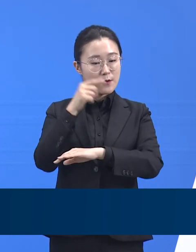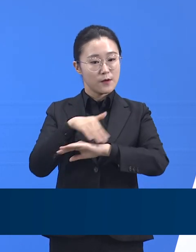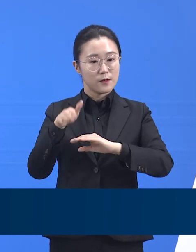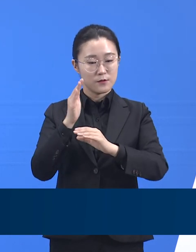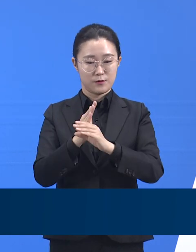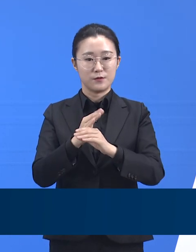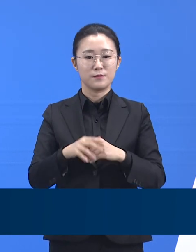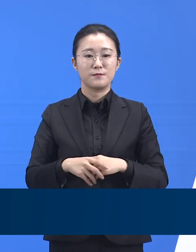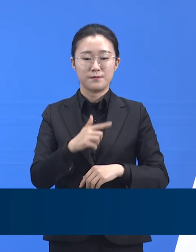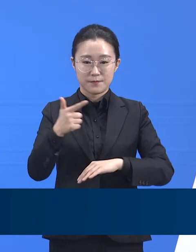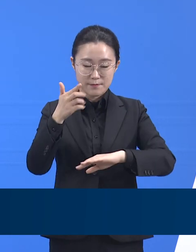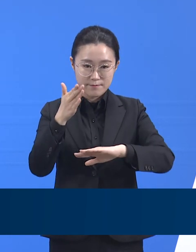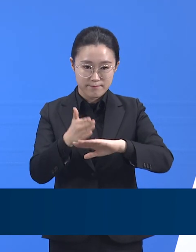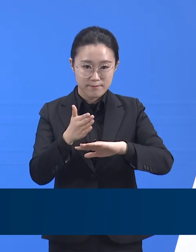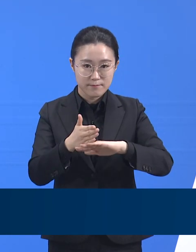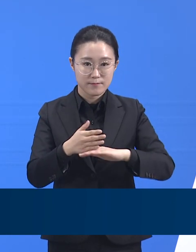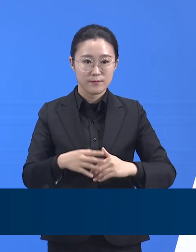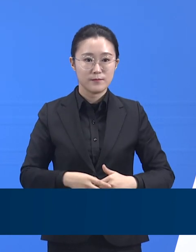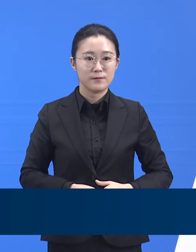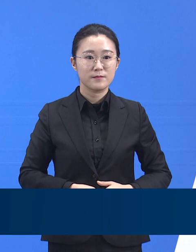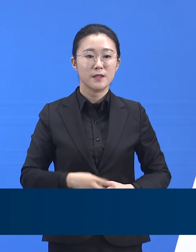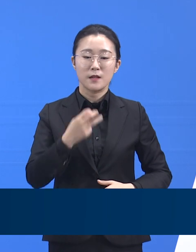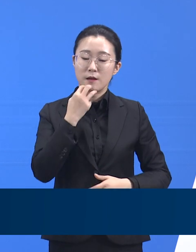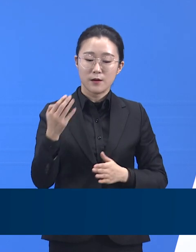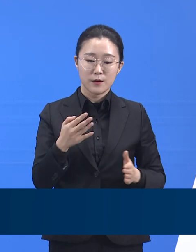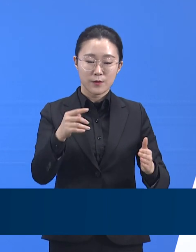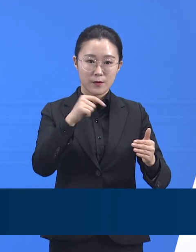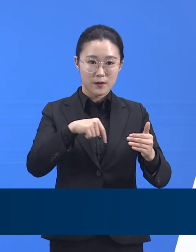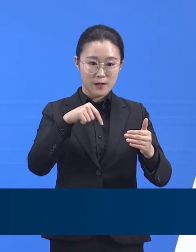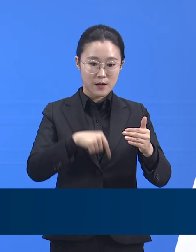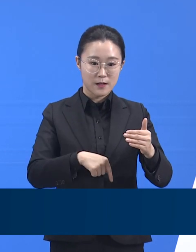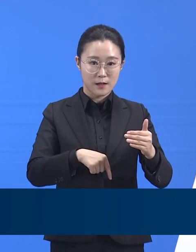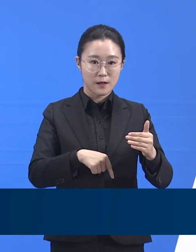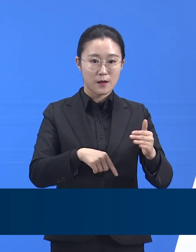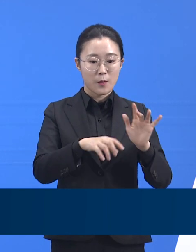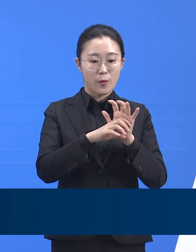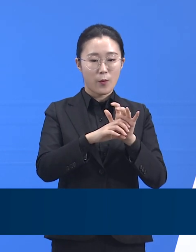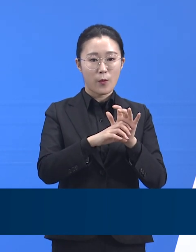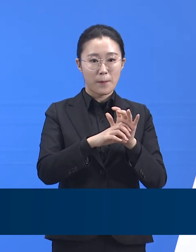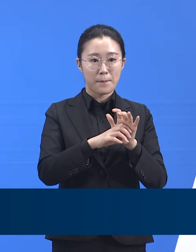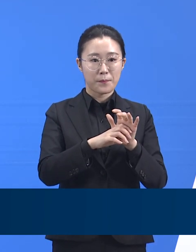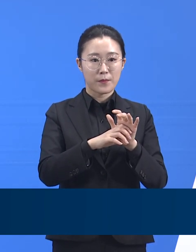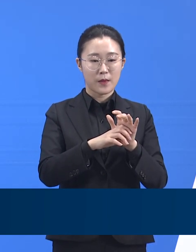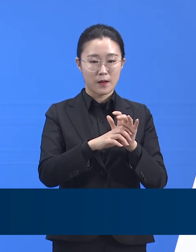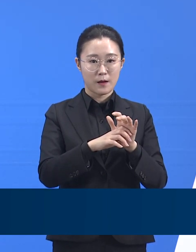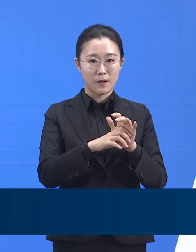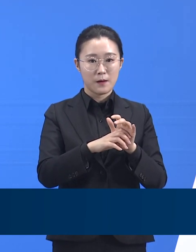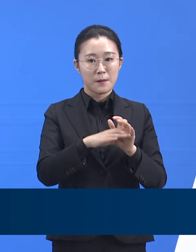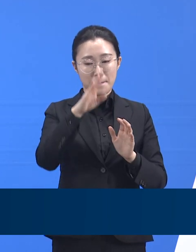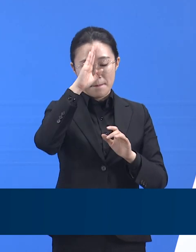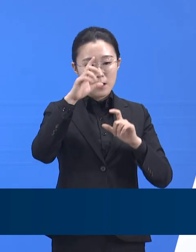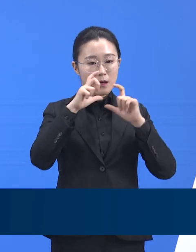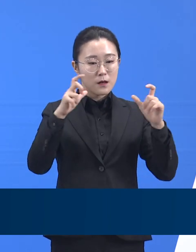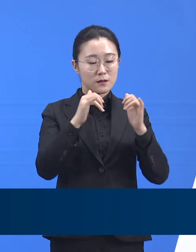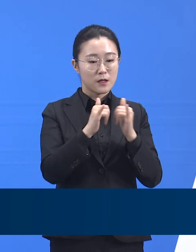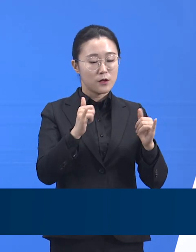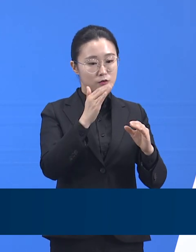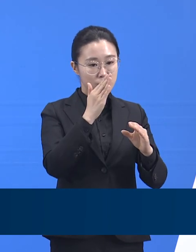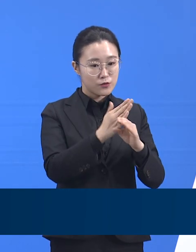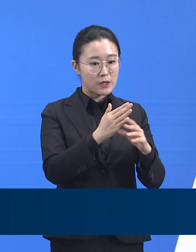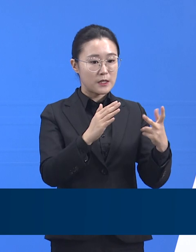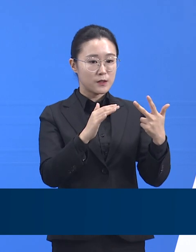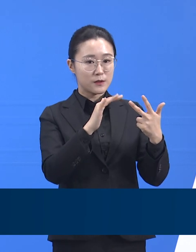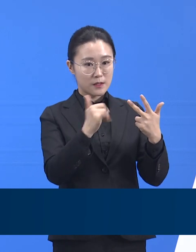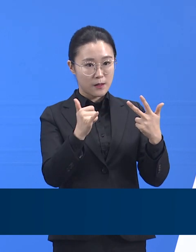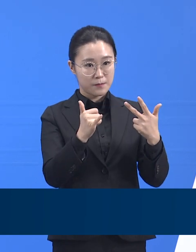금일 오전 도내 코로나19 확진자 7명을 전라남도 목포시 의료원으로 전환하고 있습니다. 전라남도